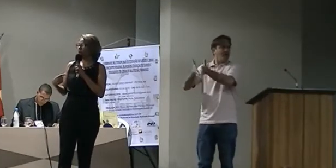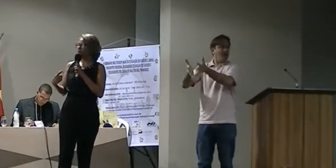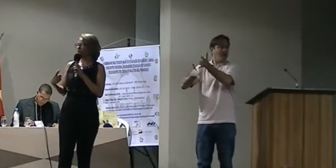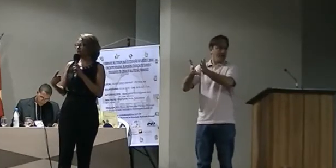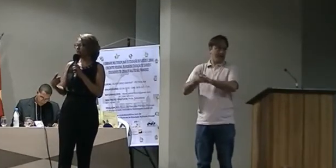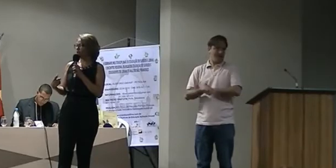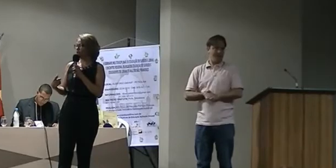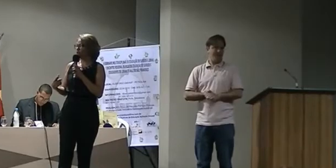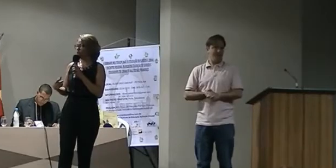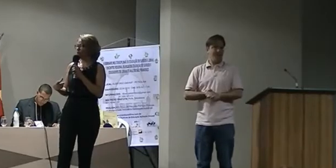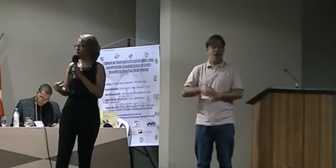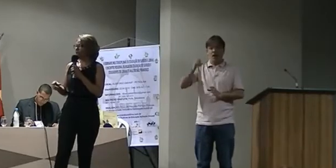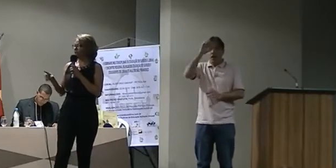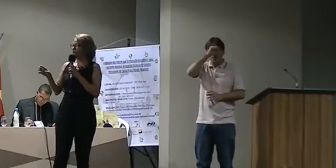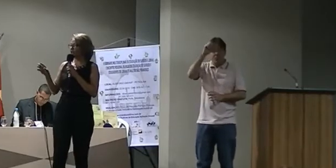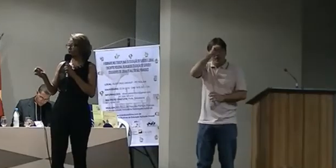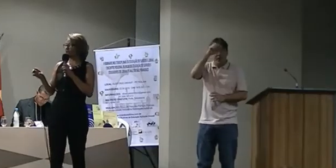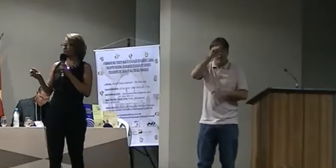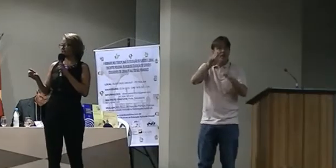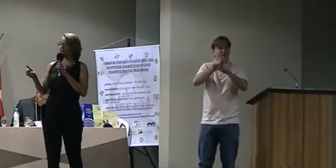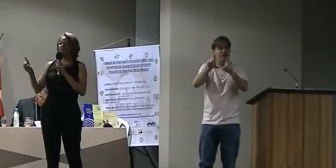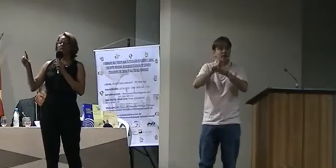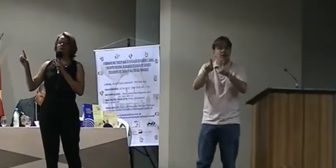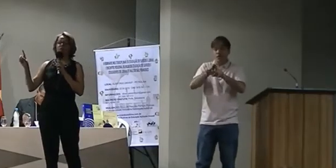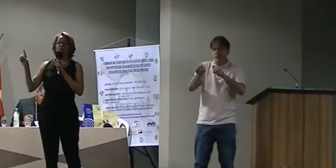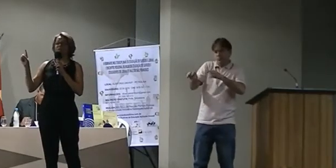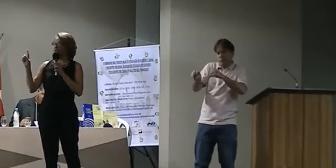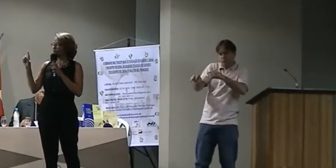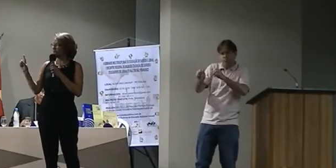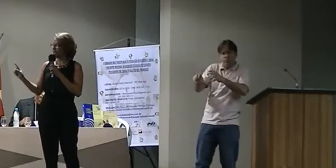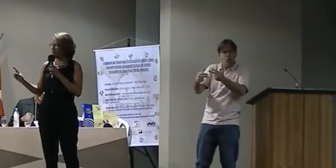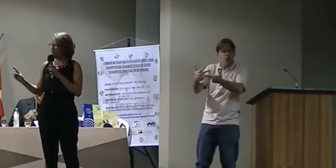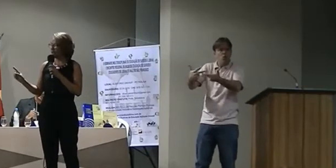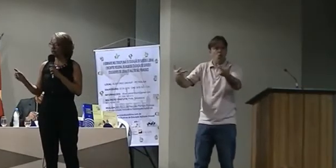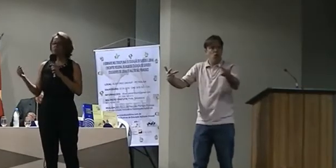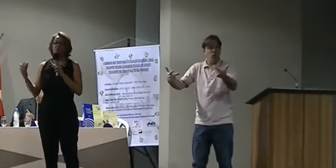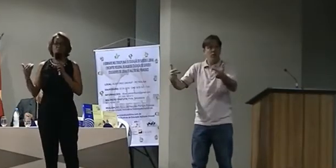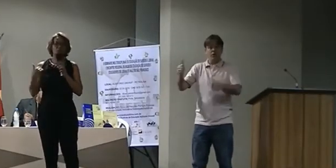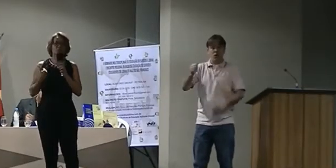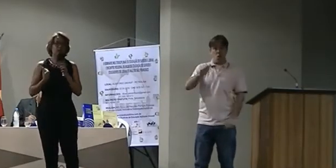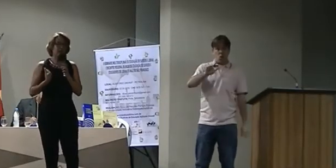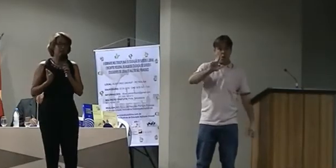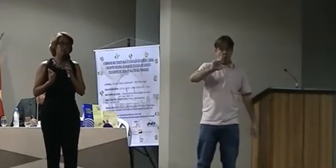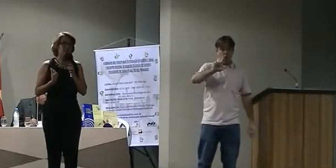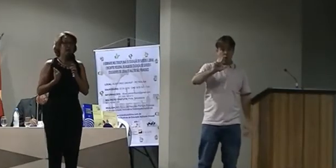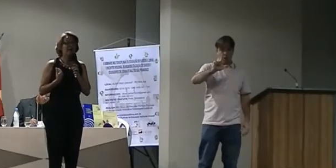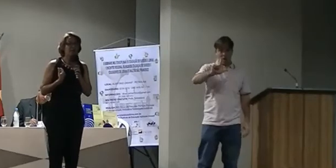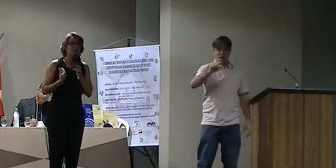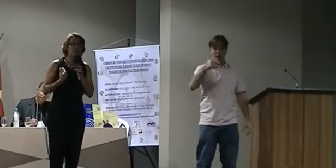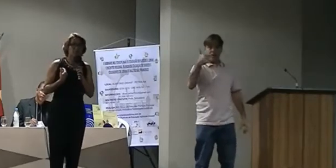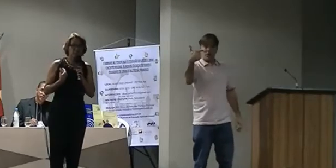compreensão do mundo que este habita. E como segunda língua, no nosso caso, a língua portuguesa.